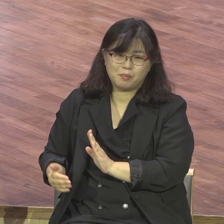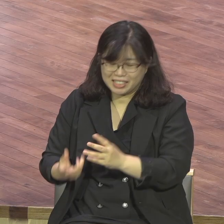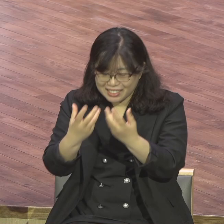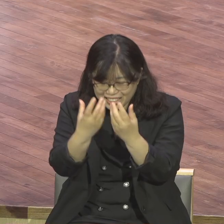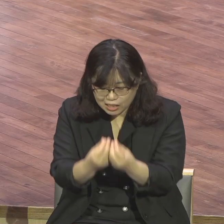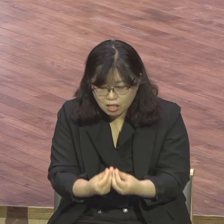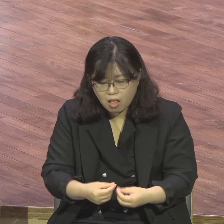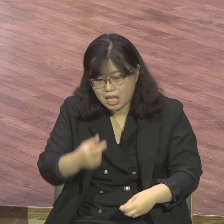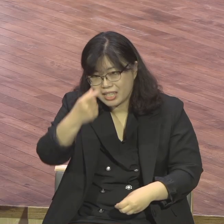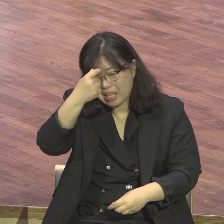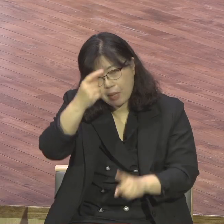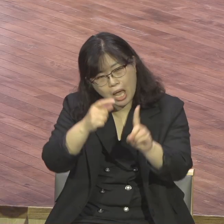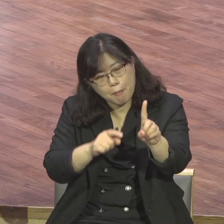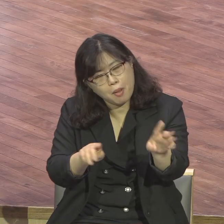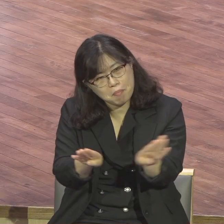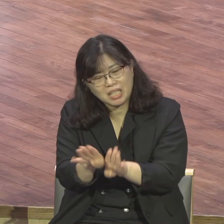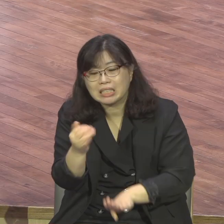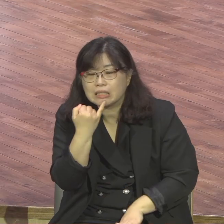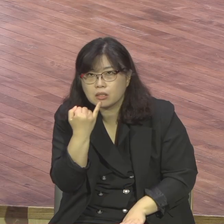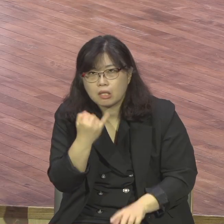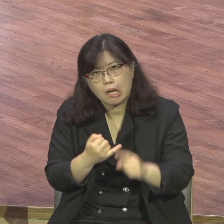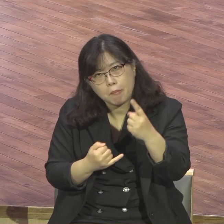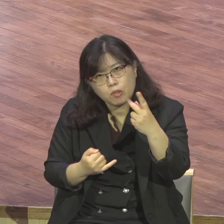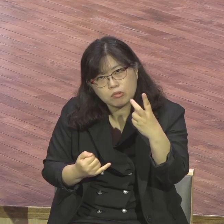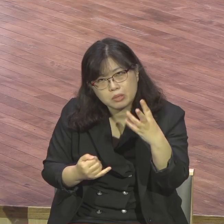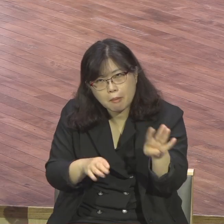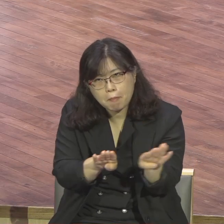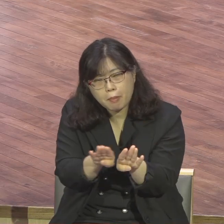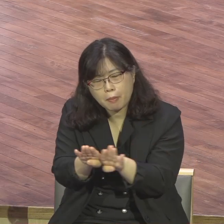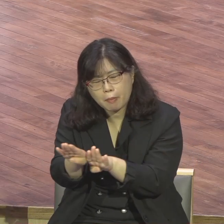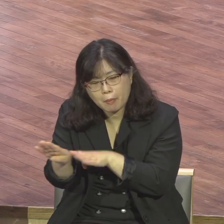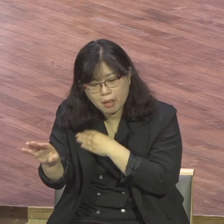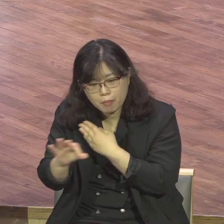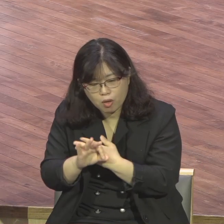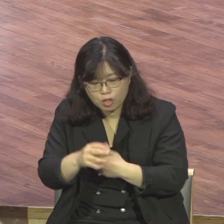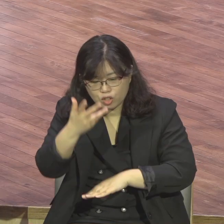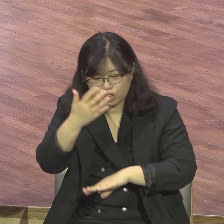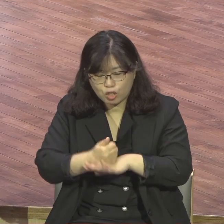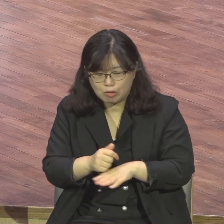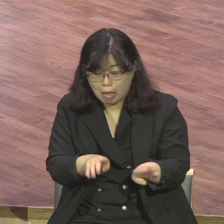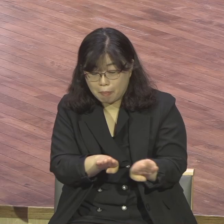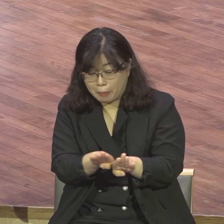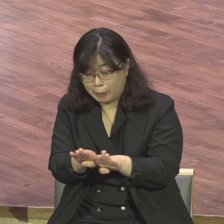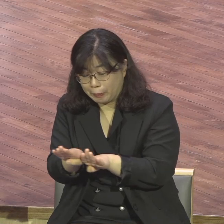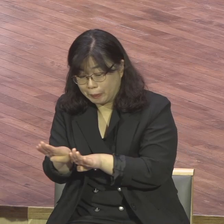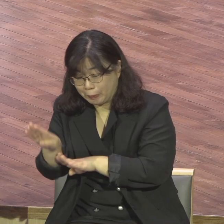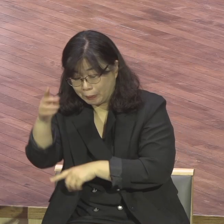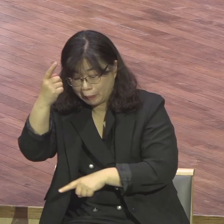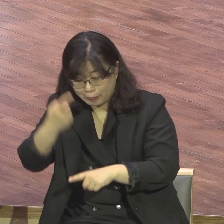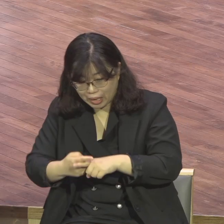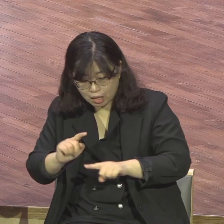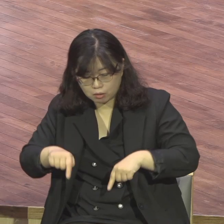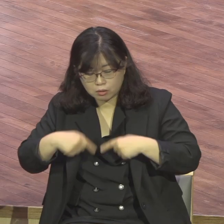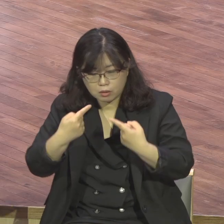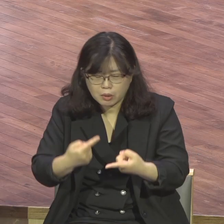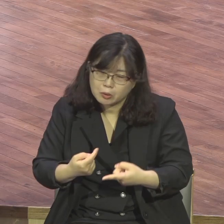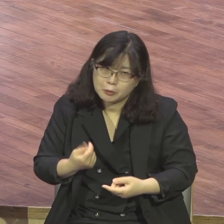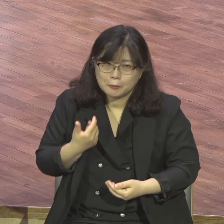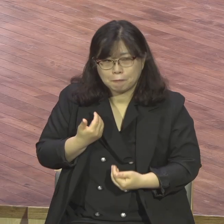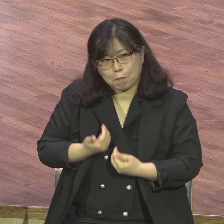그래서요 저도 이 유목사님 집회하잖아요 본부 집회하면 안 빠집니다 거의 특별한 일